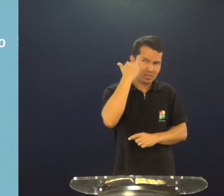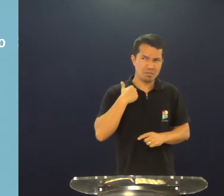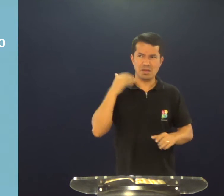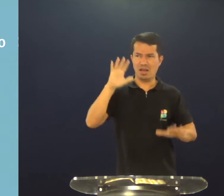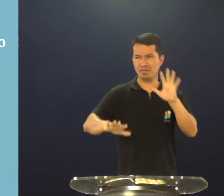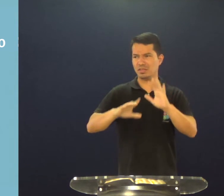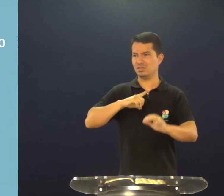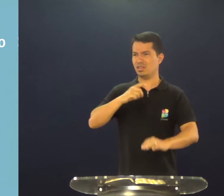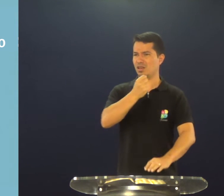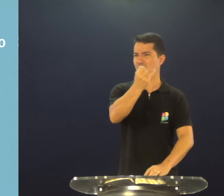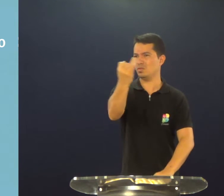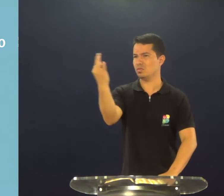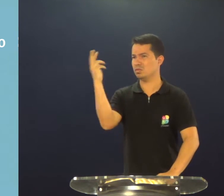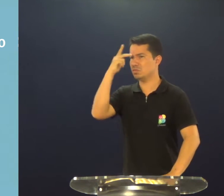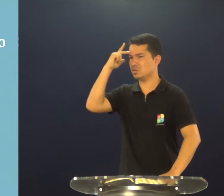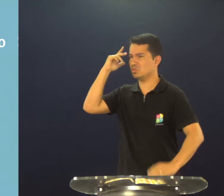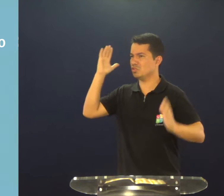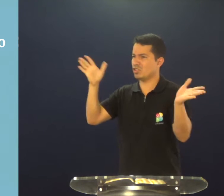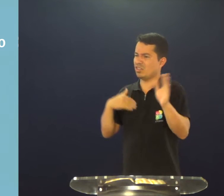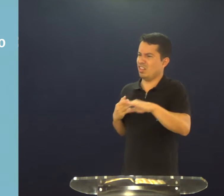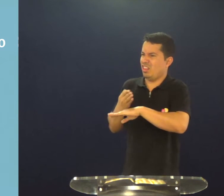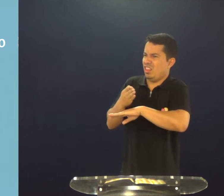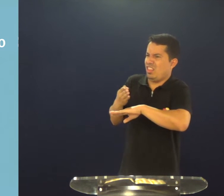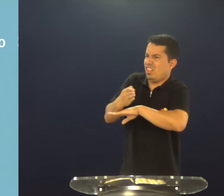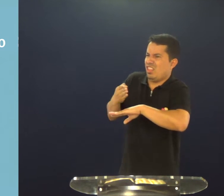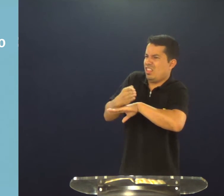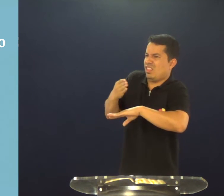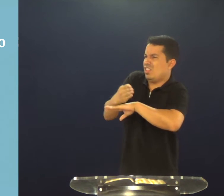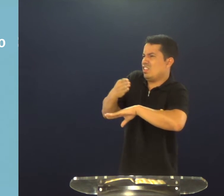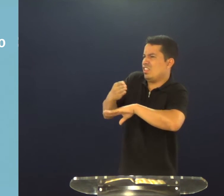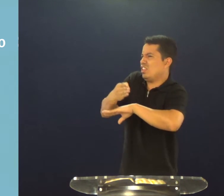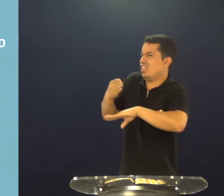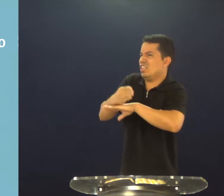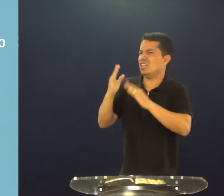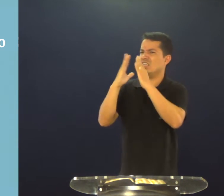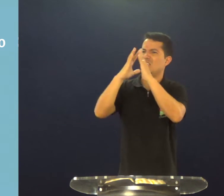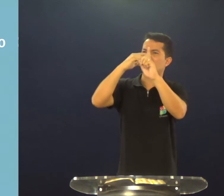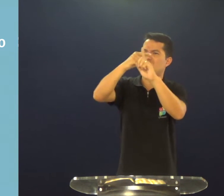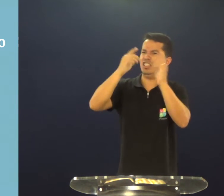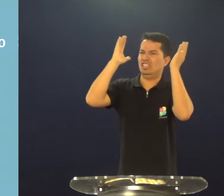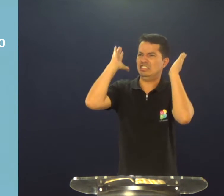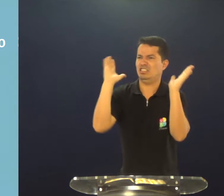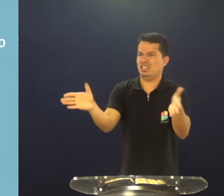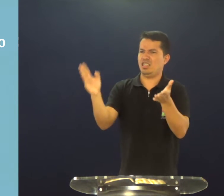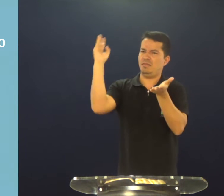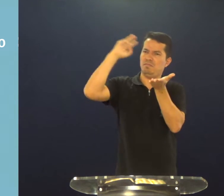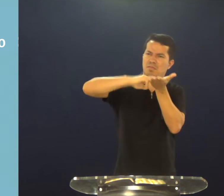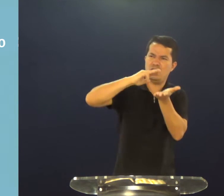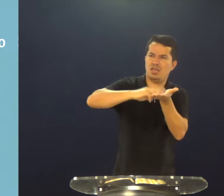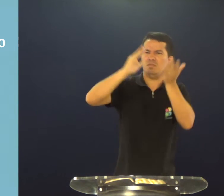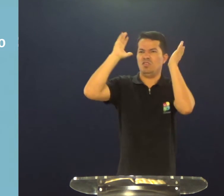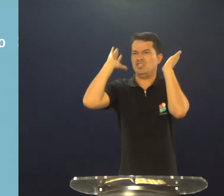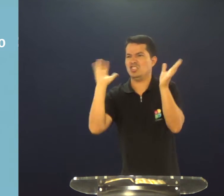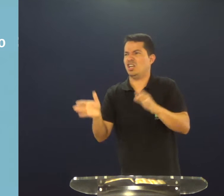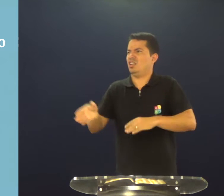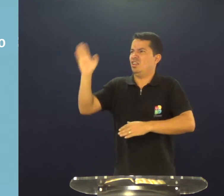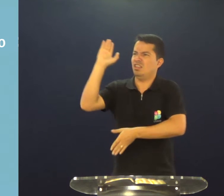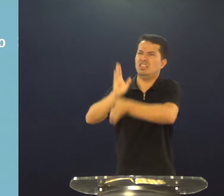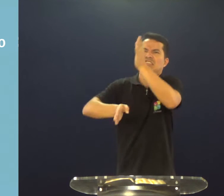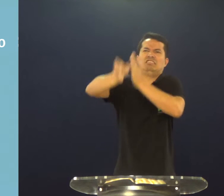forma? Sabe que às vezes, algumas pessoas, elas frequentam a igreja, são membros da